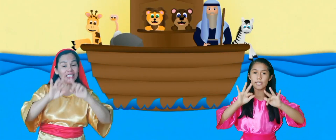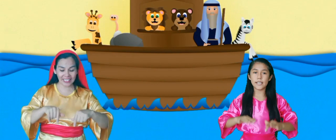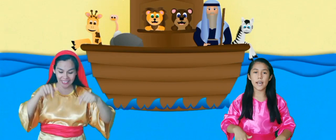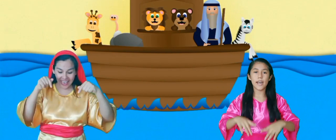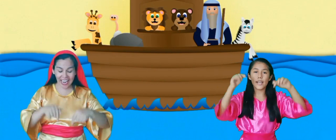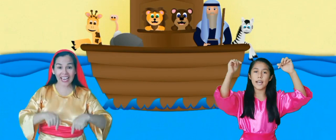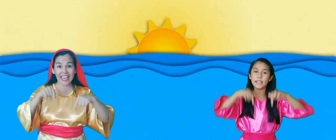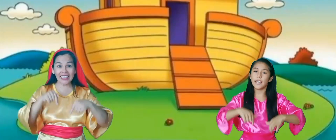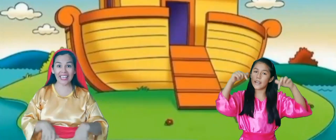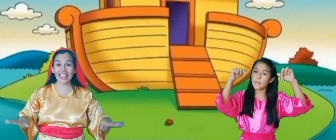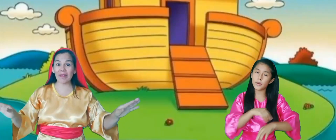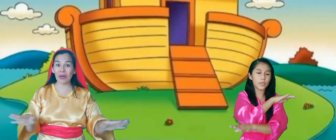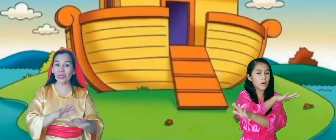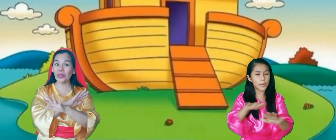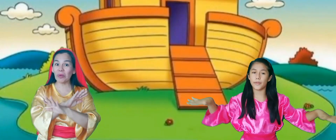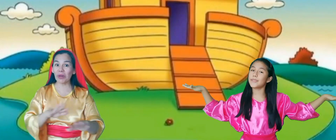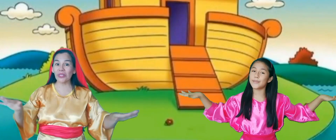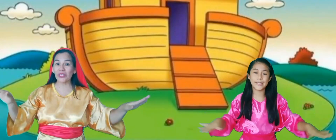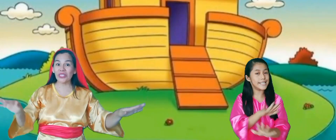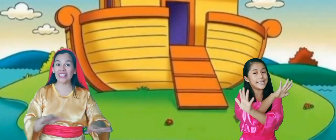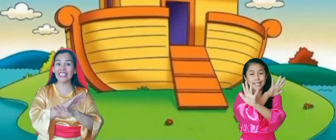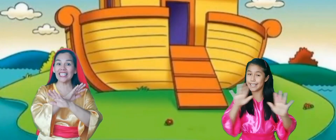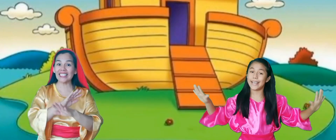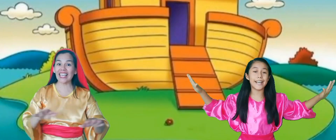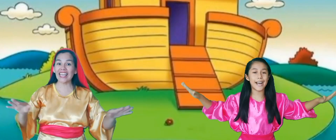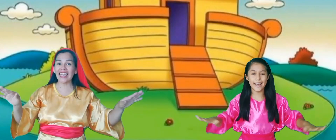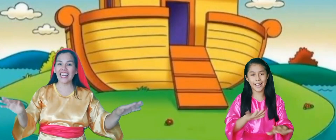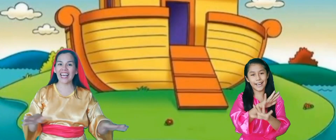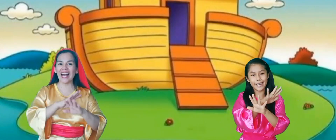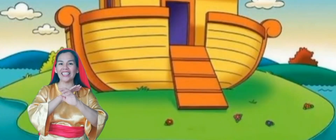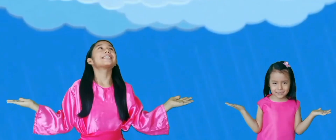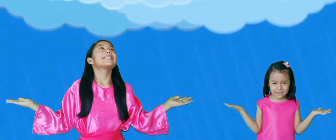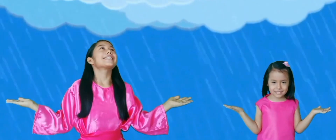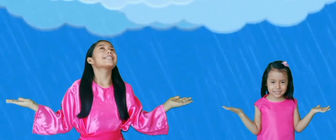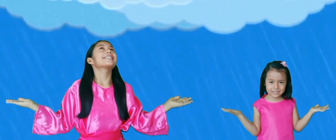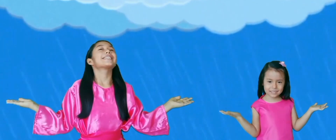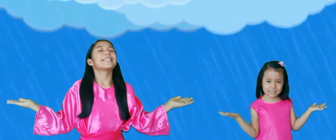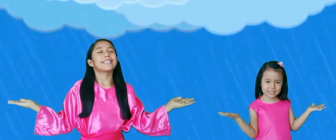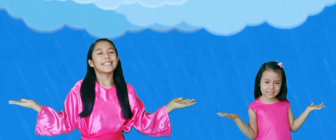pronto cesará y la tierra pronto, pronto sí se secará.